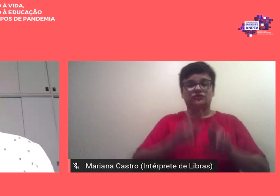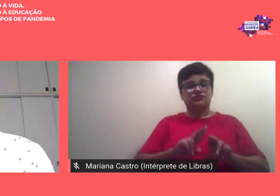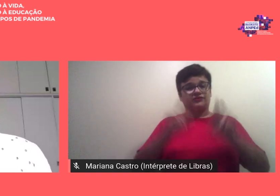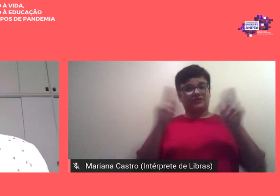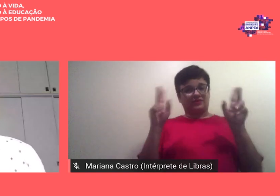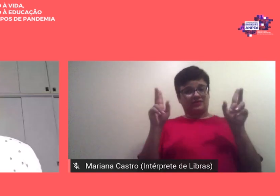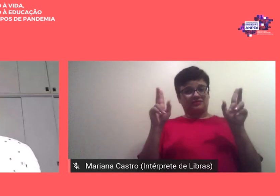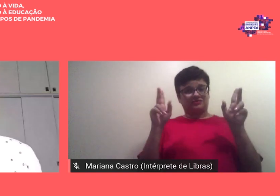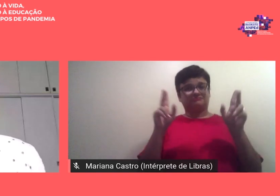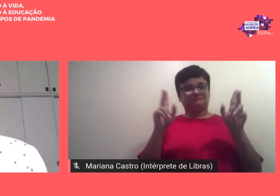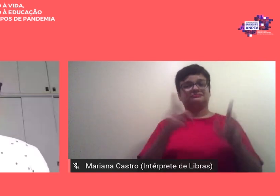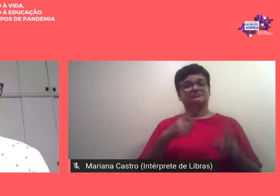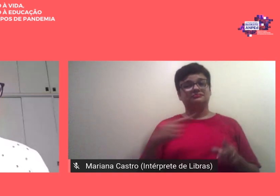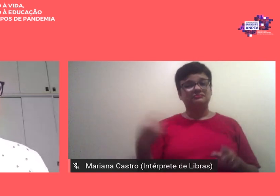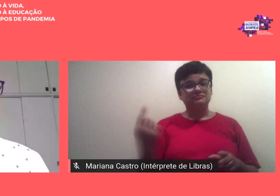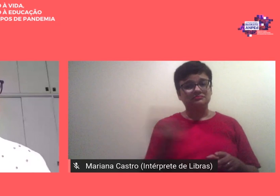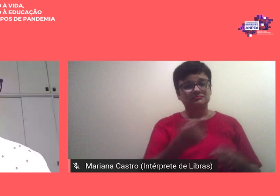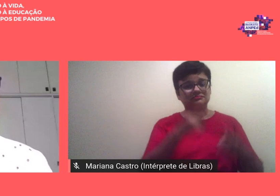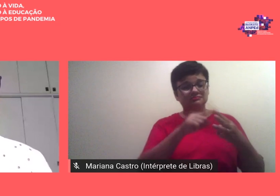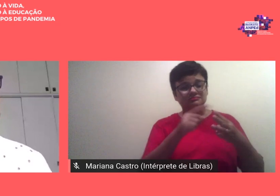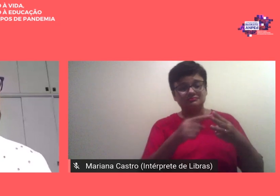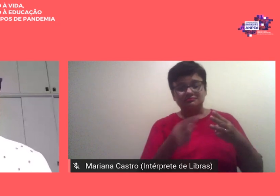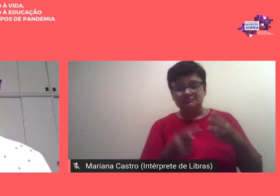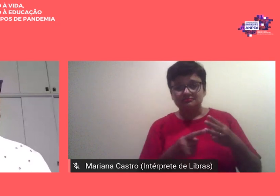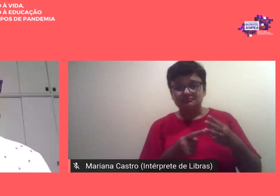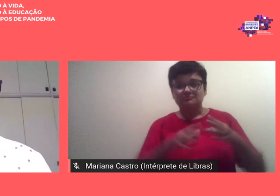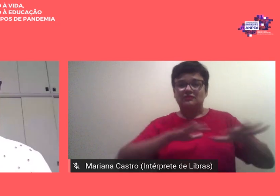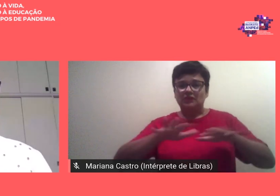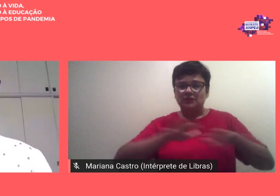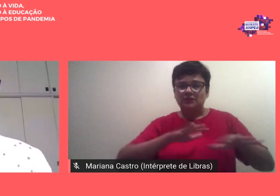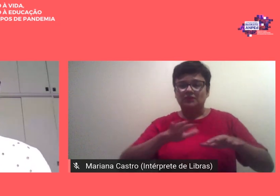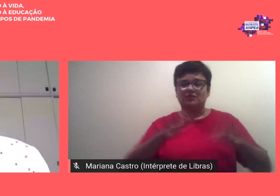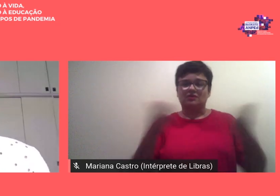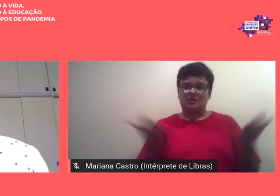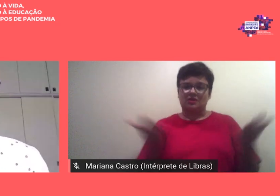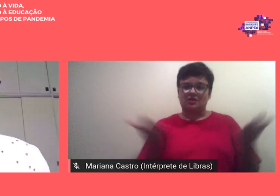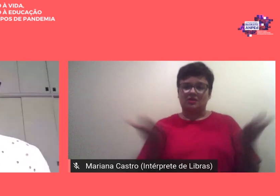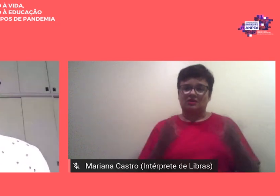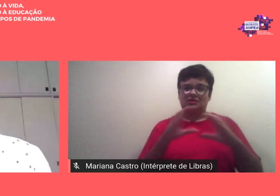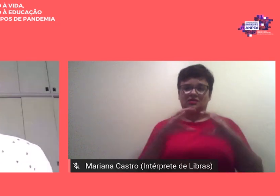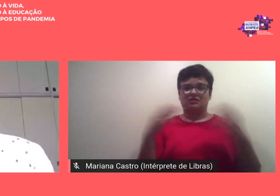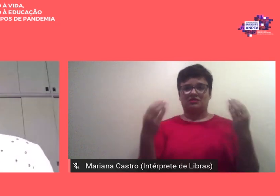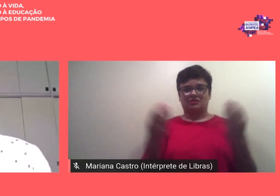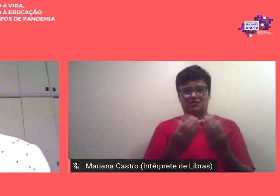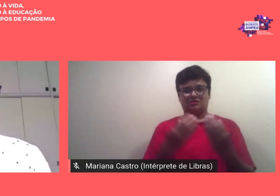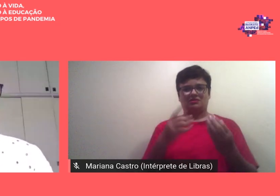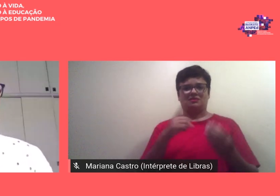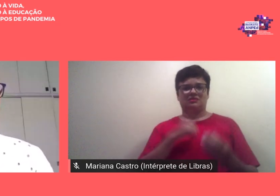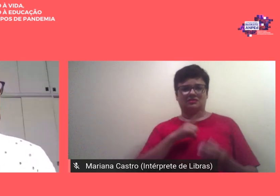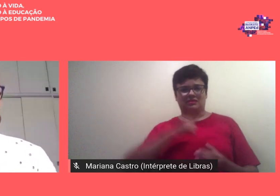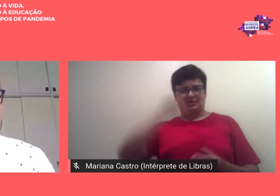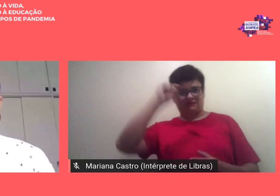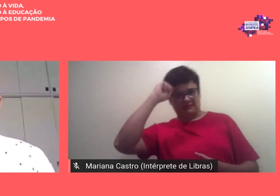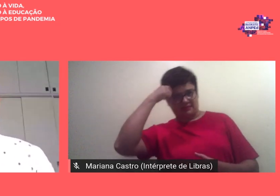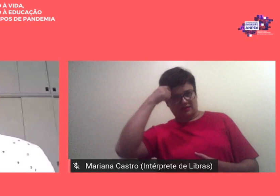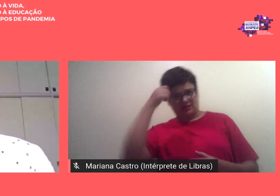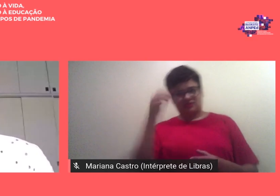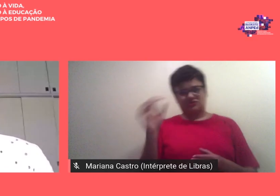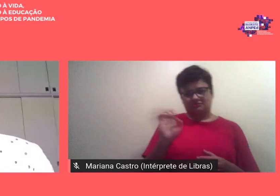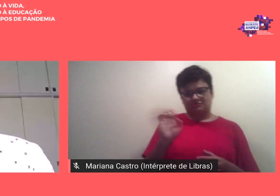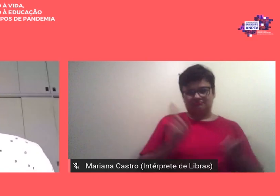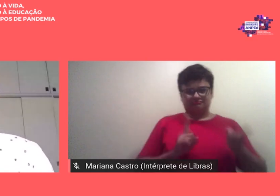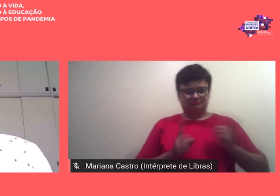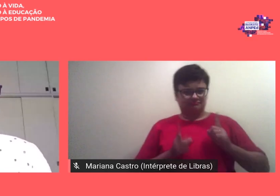constituíram os princípios mobilizadores deste evento teve bichas pretas afeminadas teve